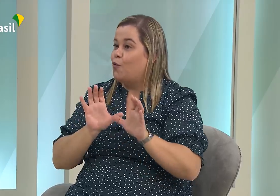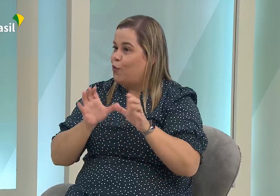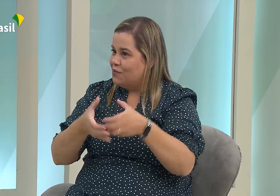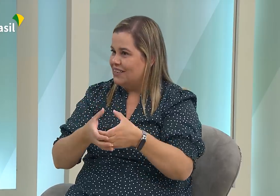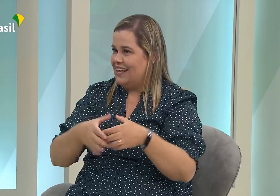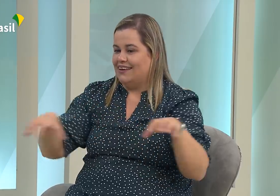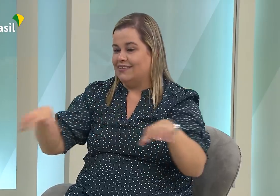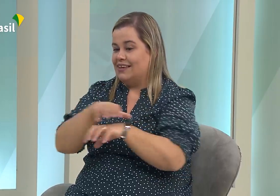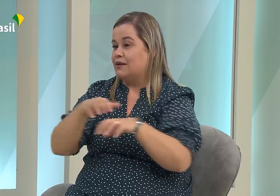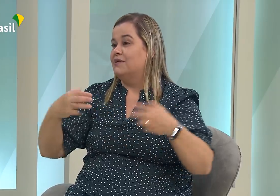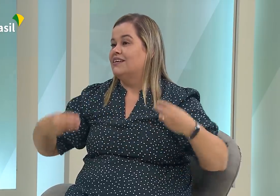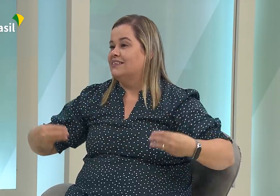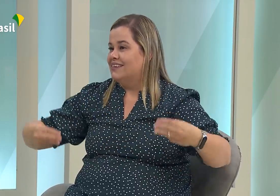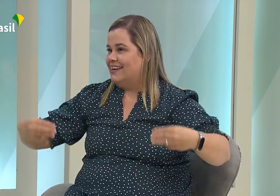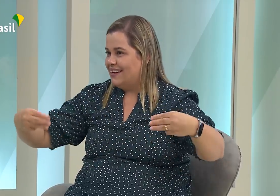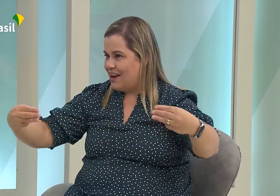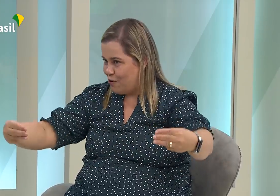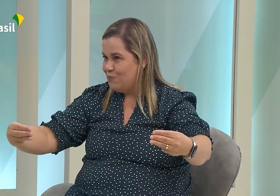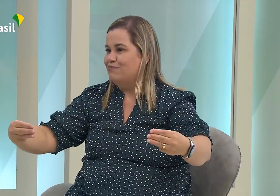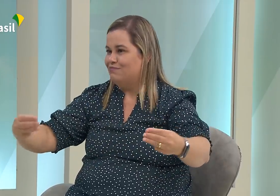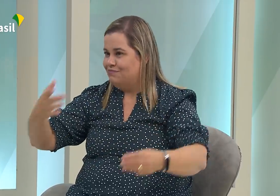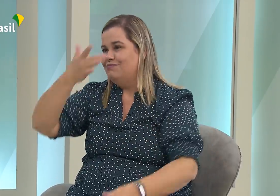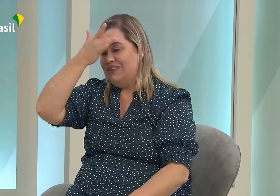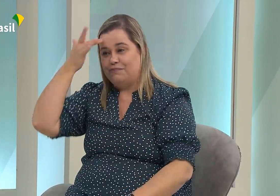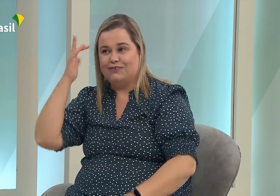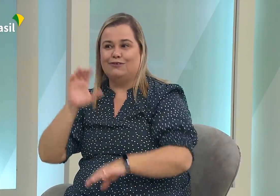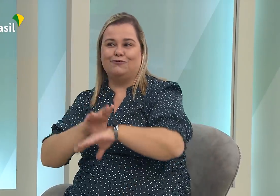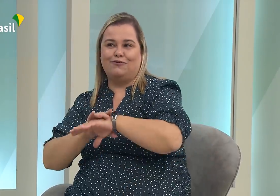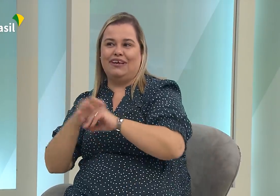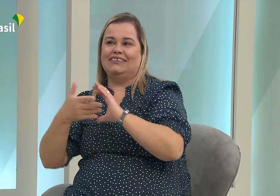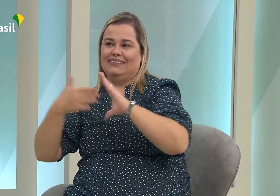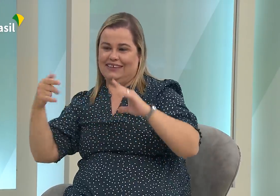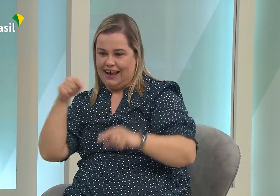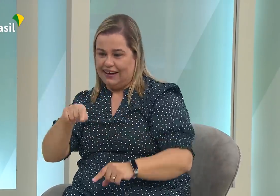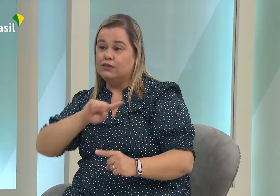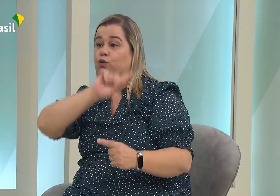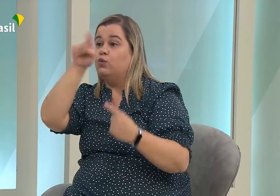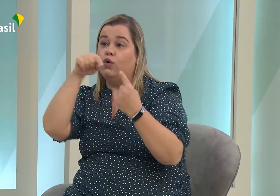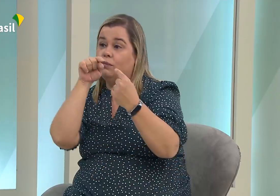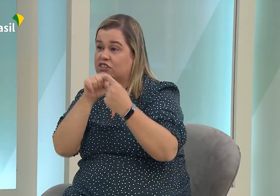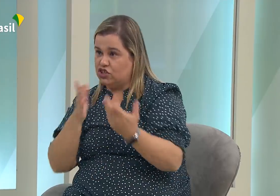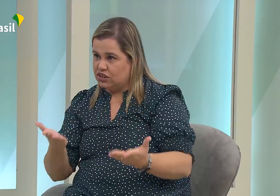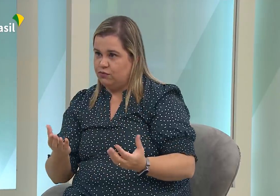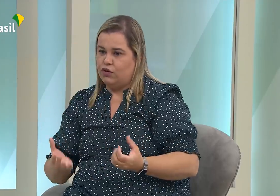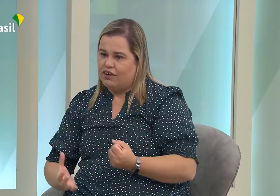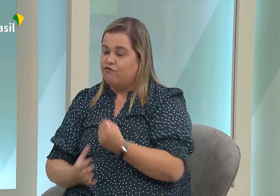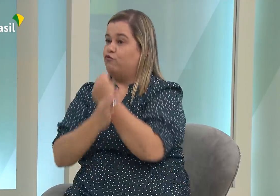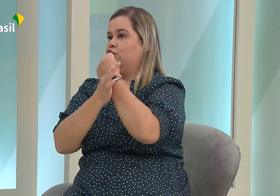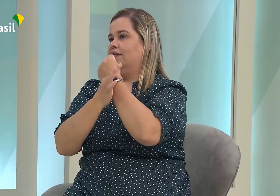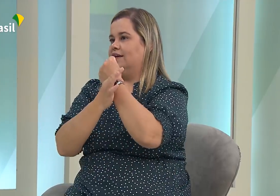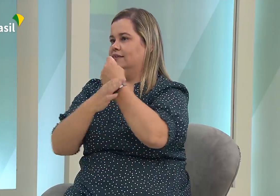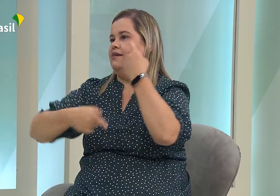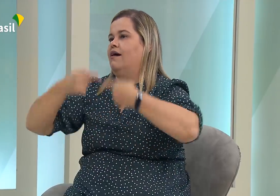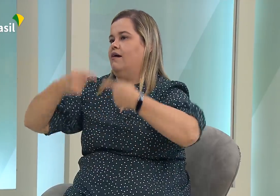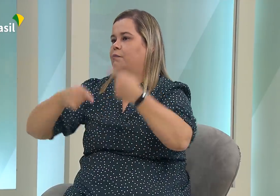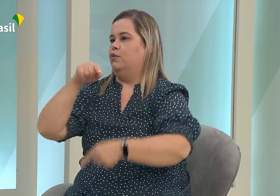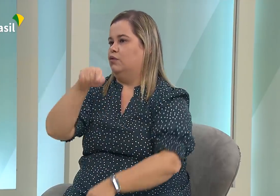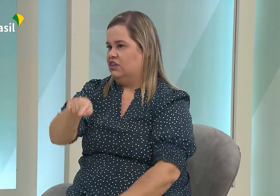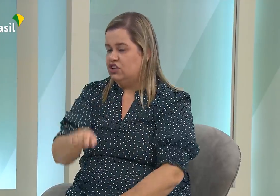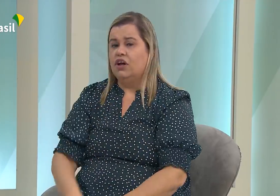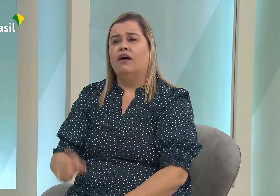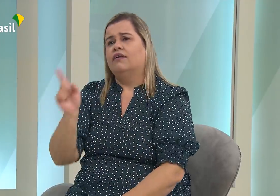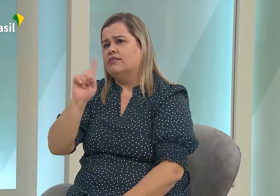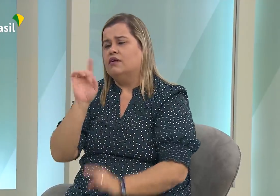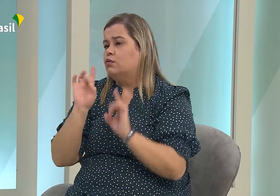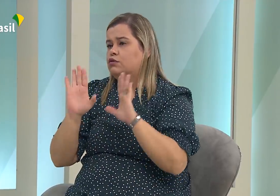precisam de protagonismo. E por isso criamos esse comitê, para que ali sejam discutidas diferentes ações.